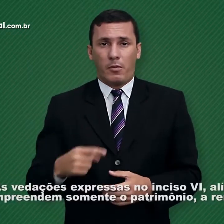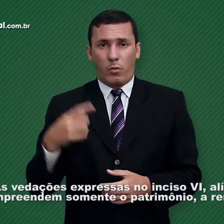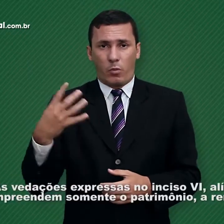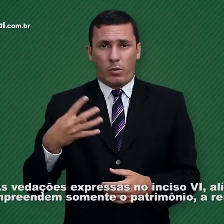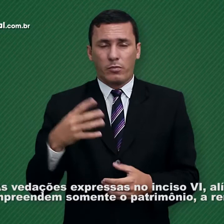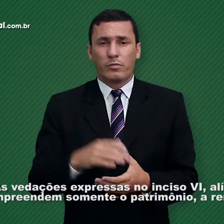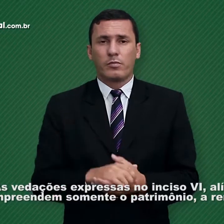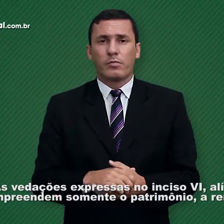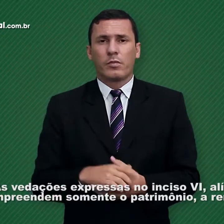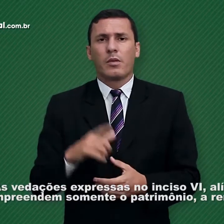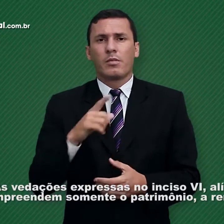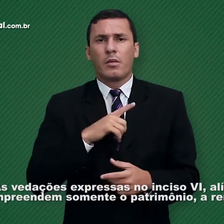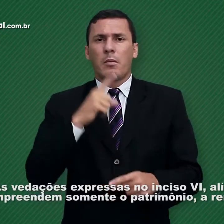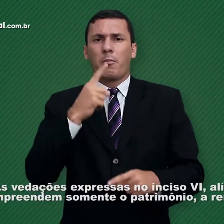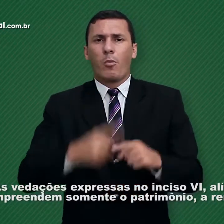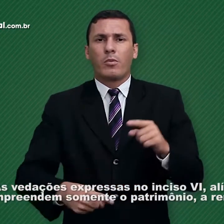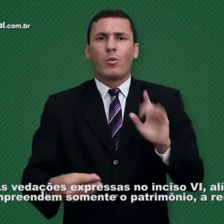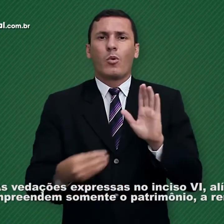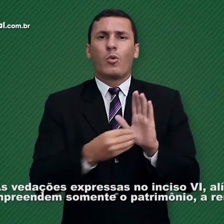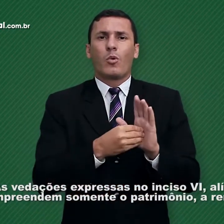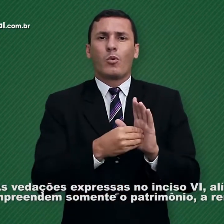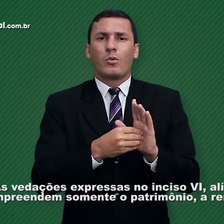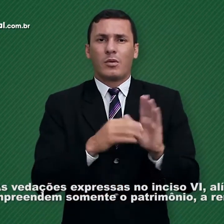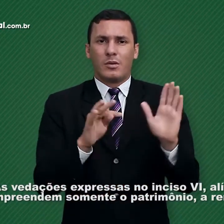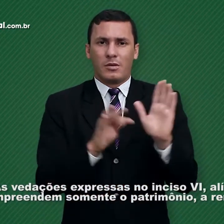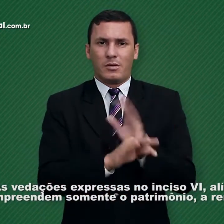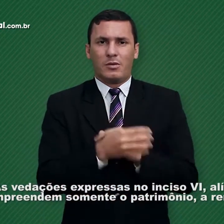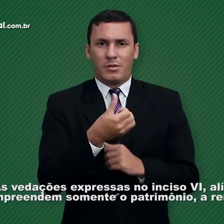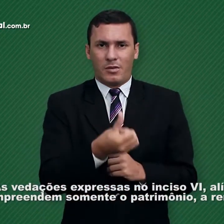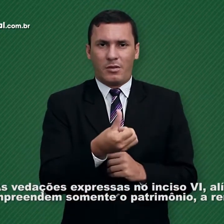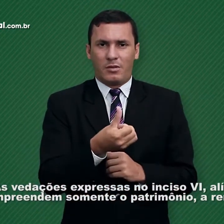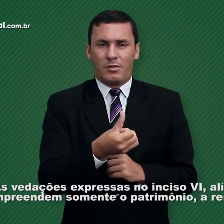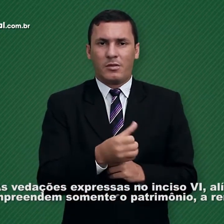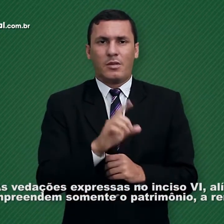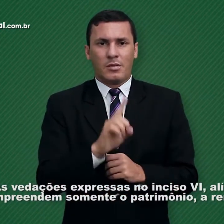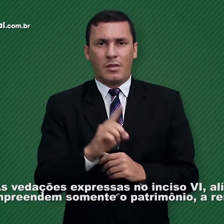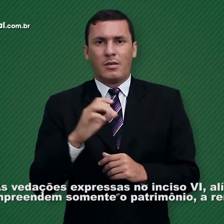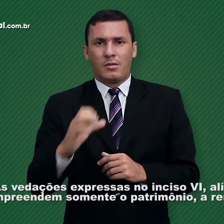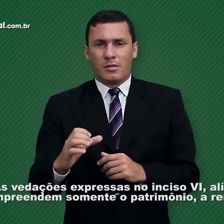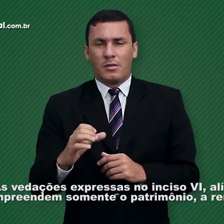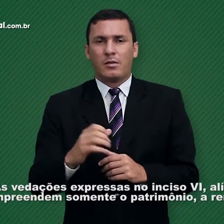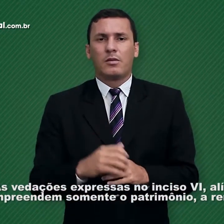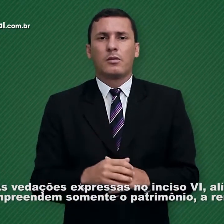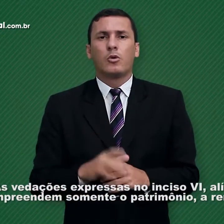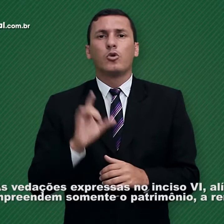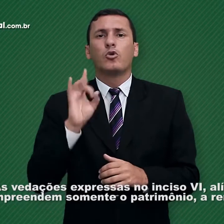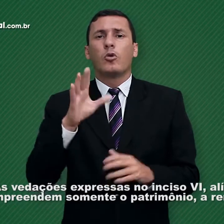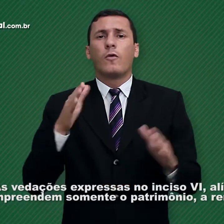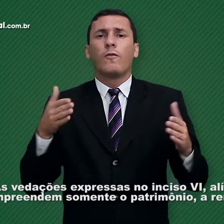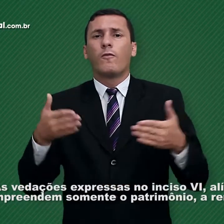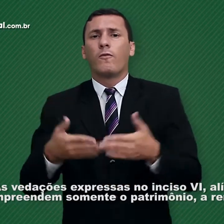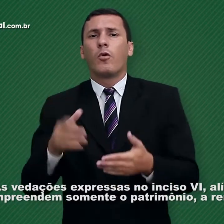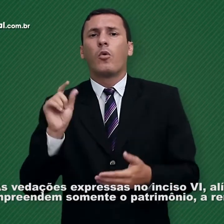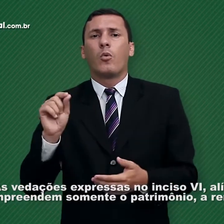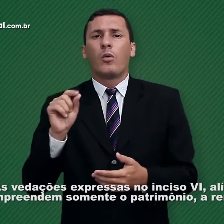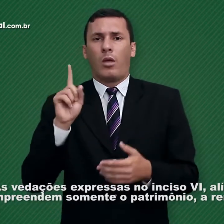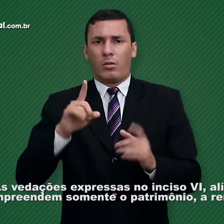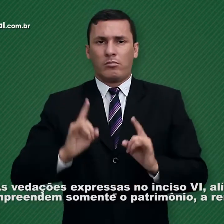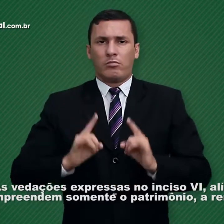4º As vedações expressas no inciso 6, alíneas B e C, compreendem somente o